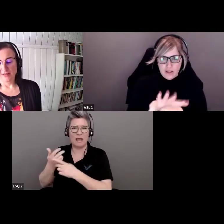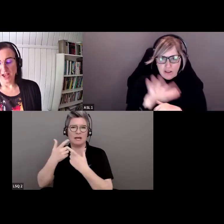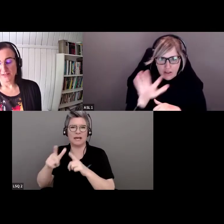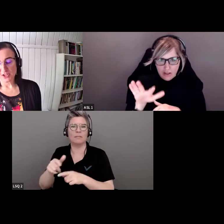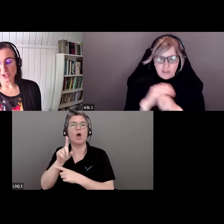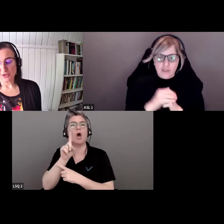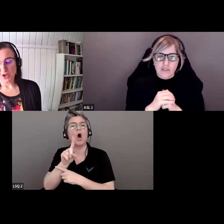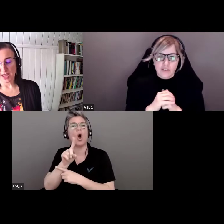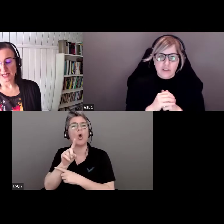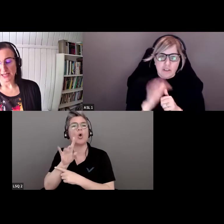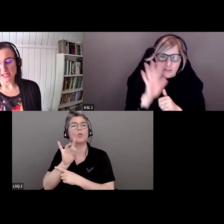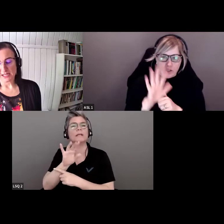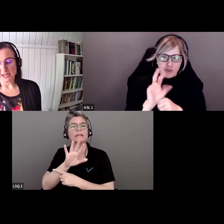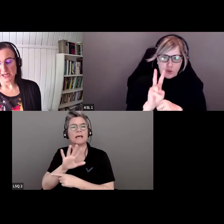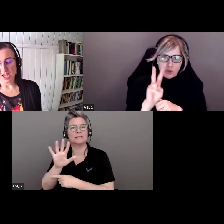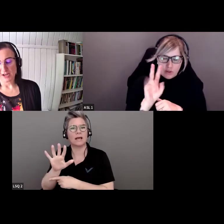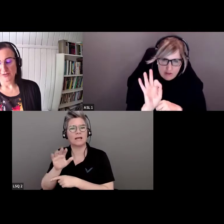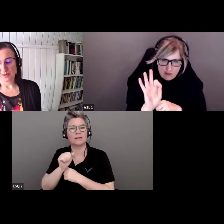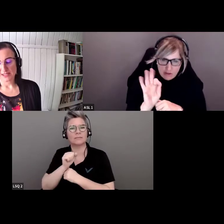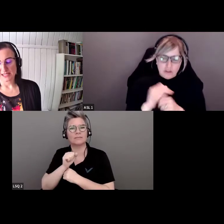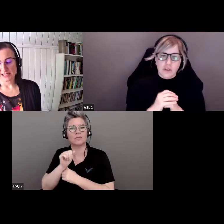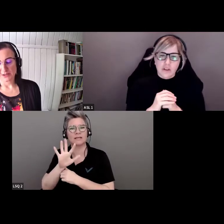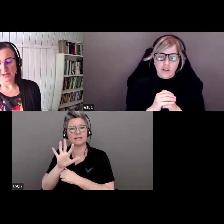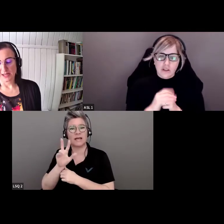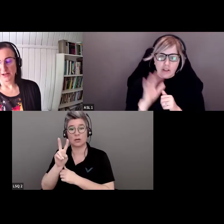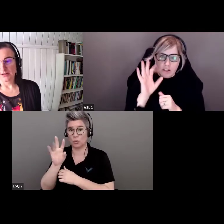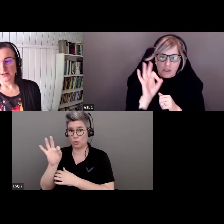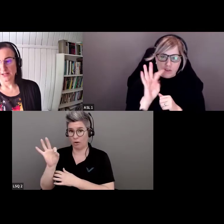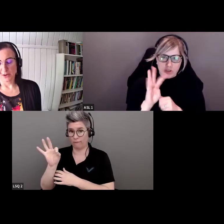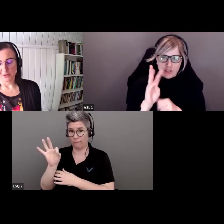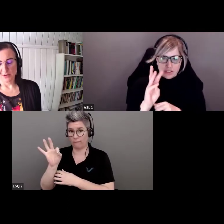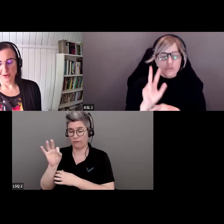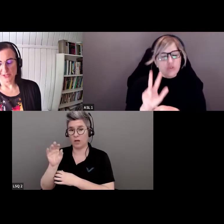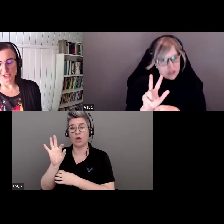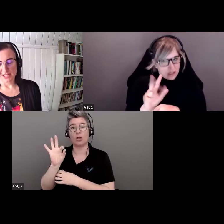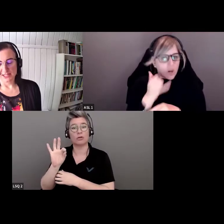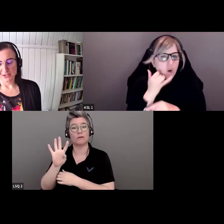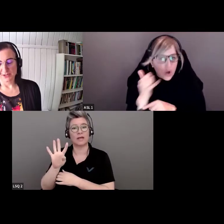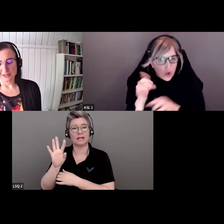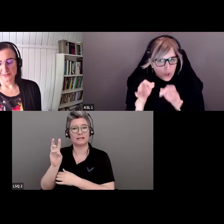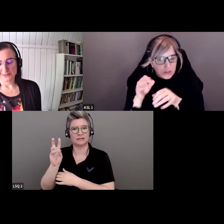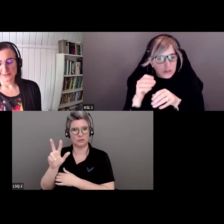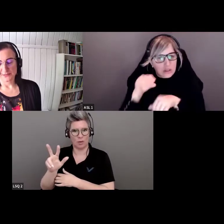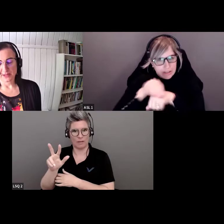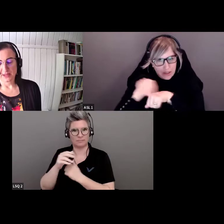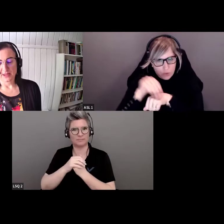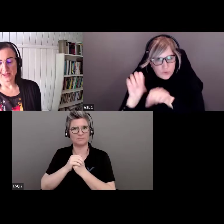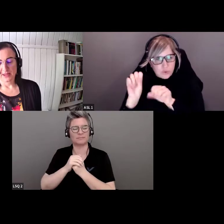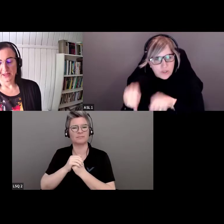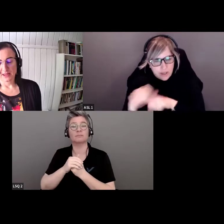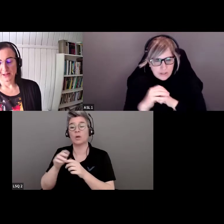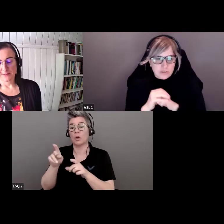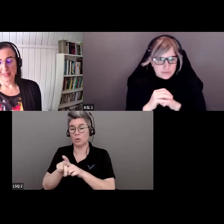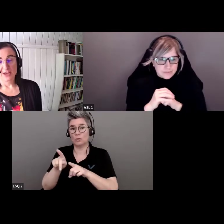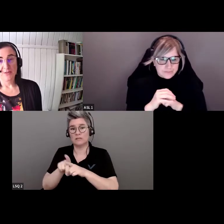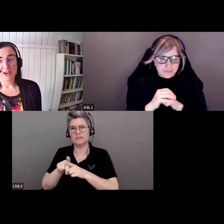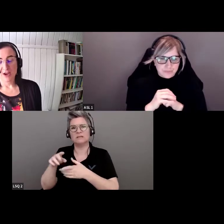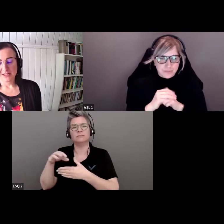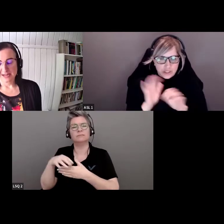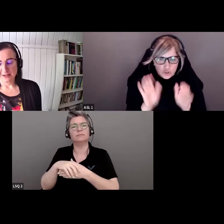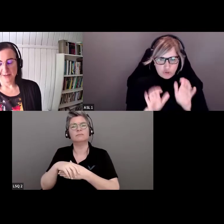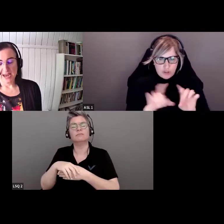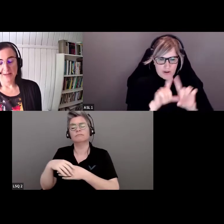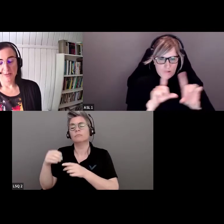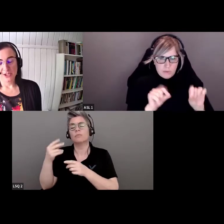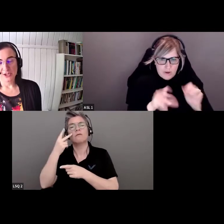1-855-529-9463, également affiché dans le